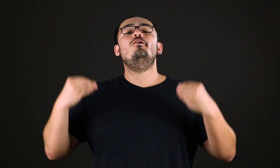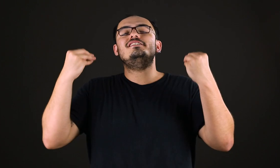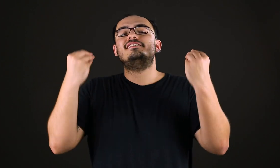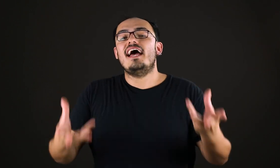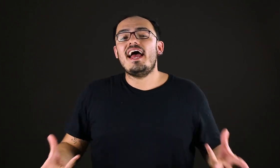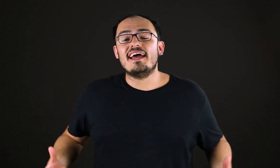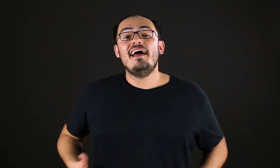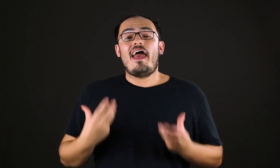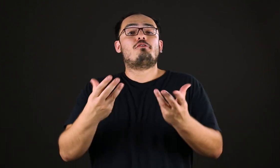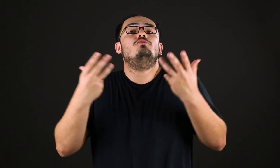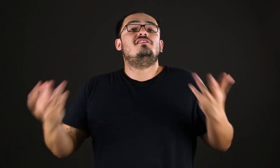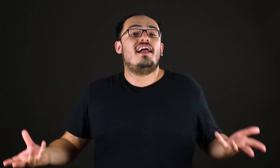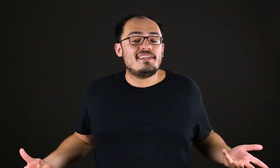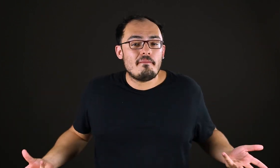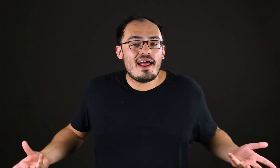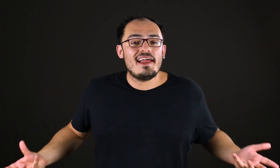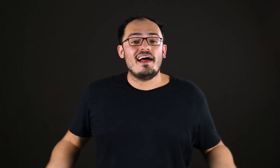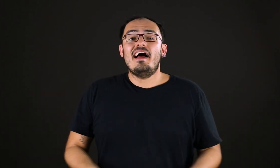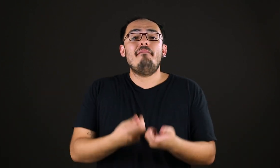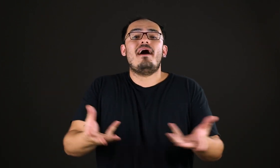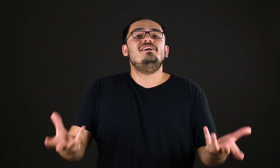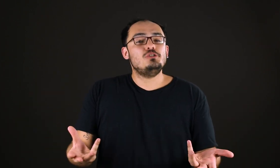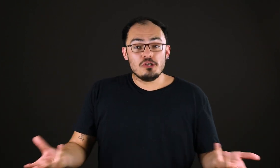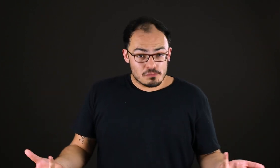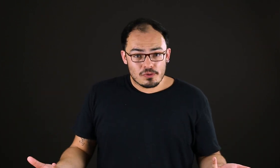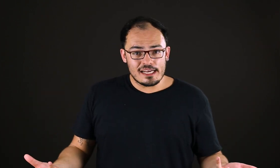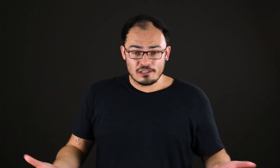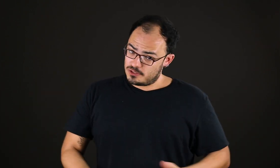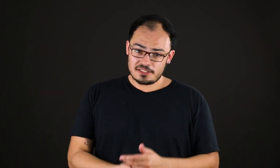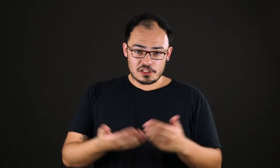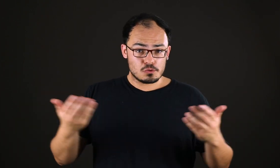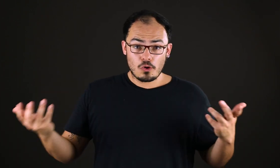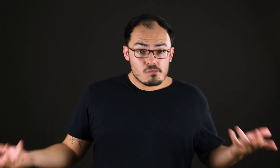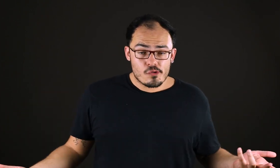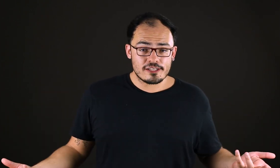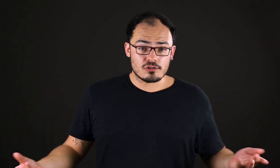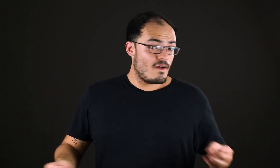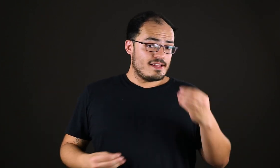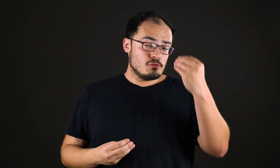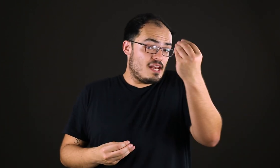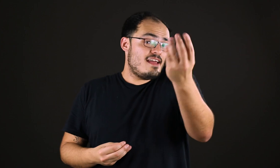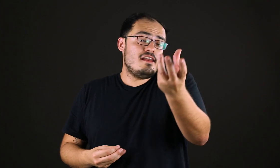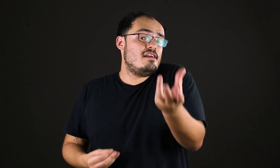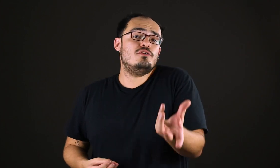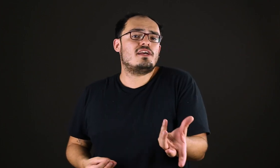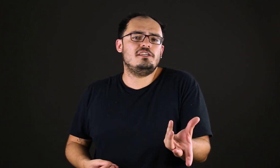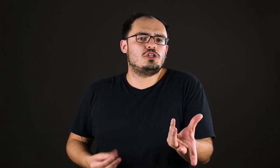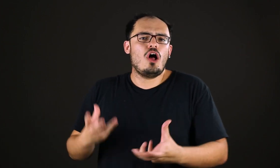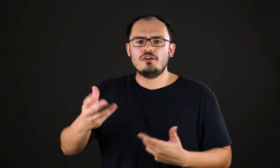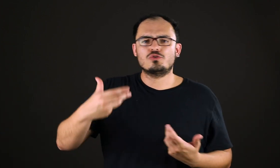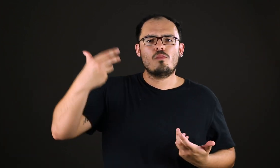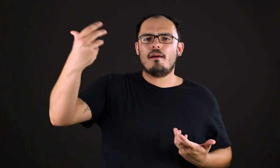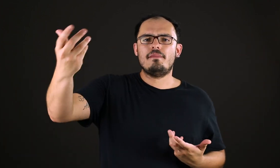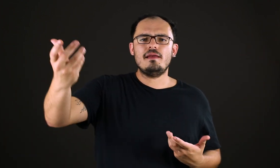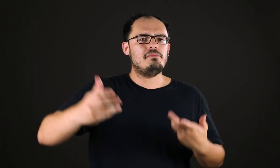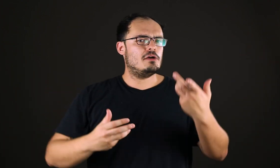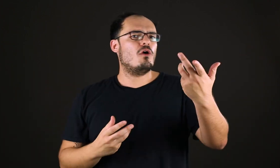a Odisseia é considerada bela há mais de dois mil anos, e a gente mudou muito. Livros religiosos, como a Bíblia e o